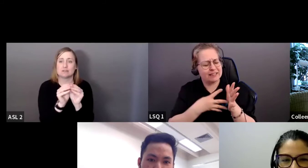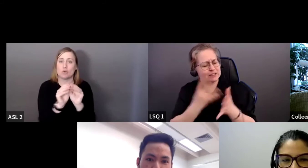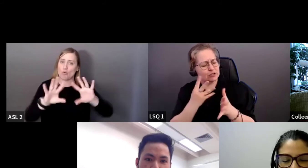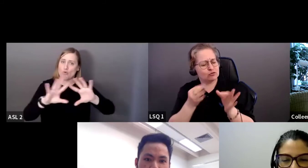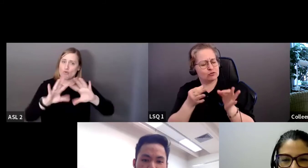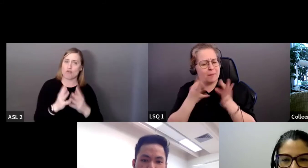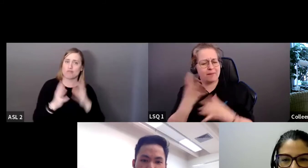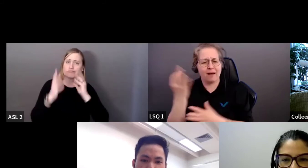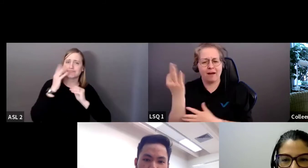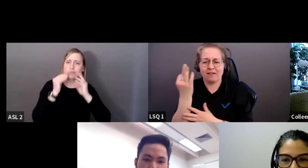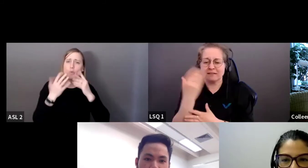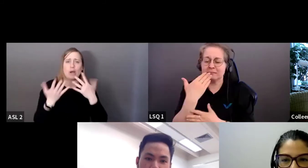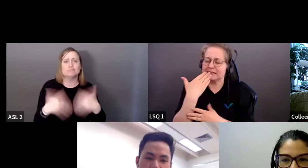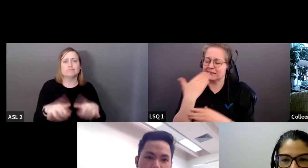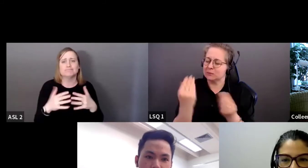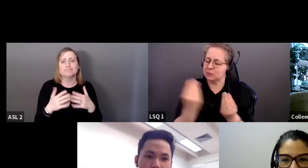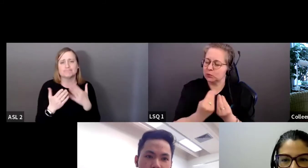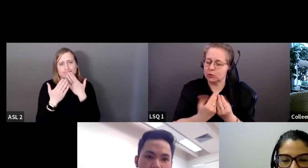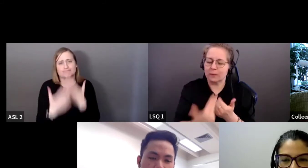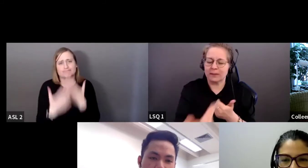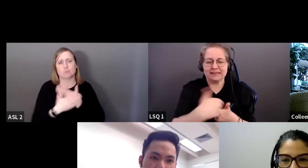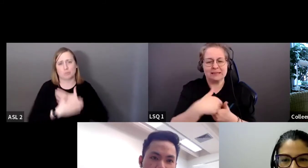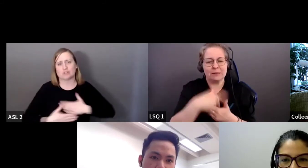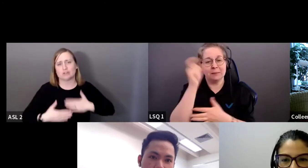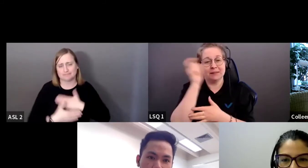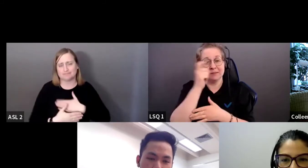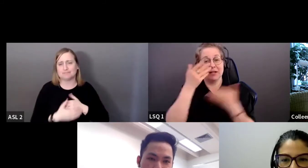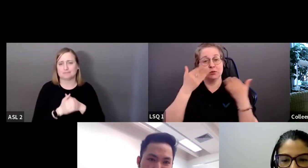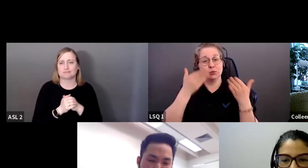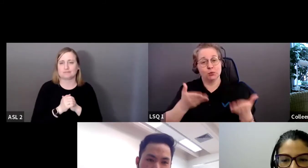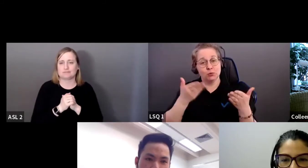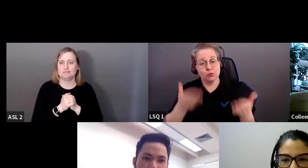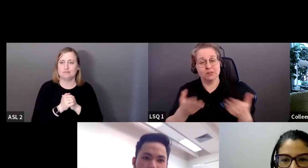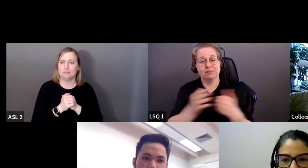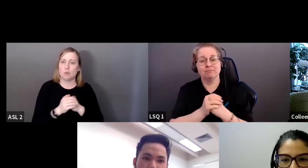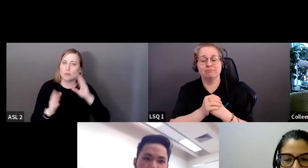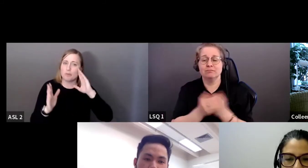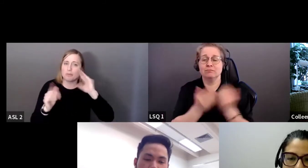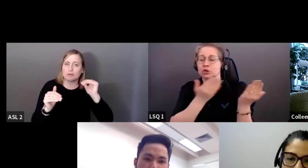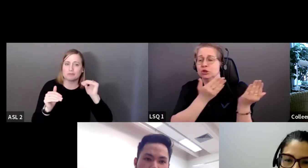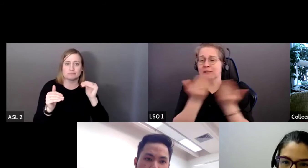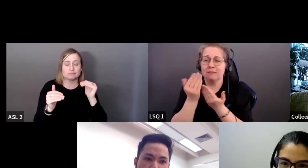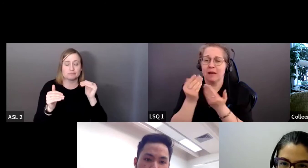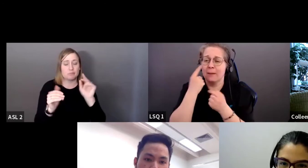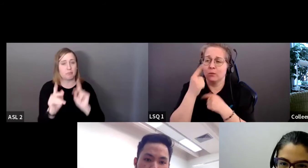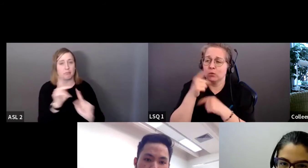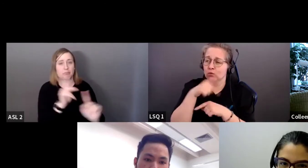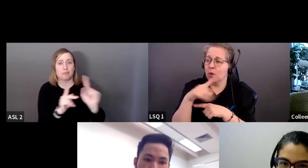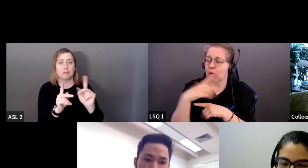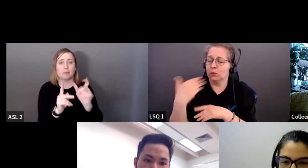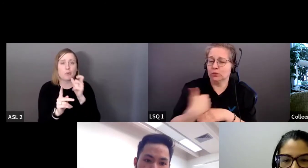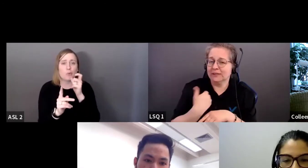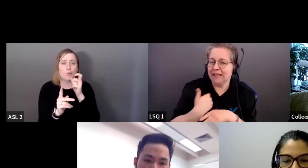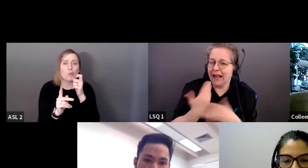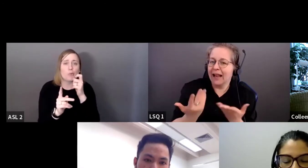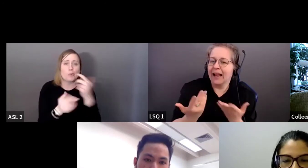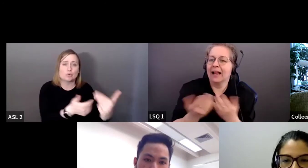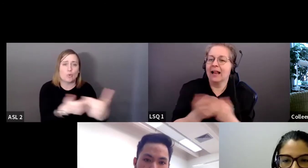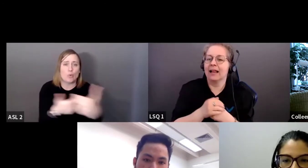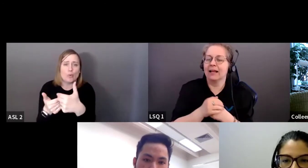accepté de faire partie de cette expérience. J'espère aussi que ça a été utile pour